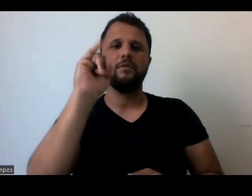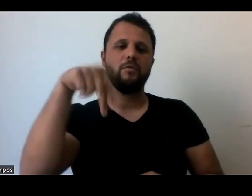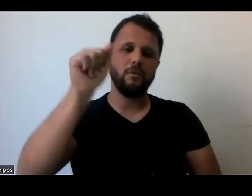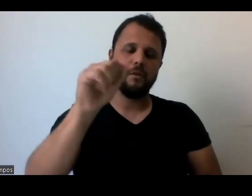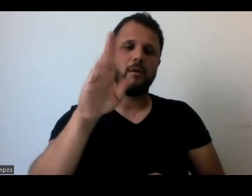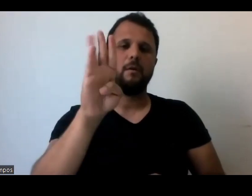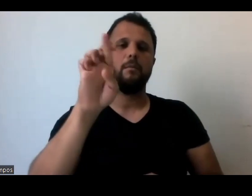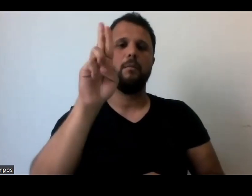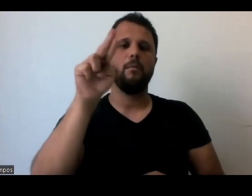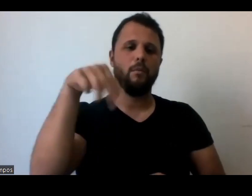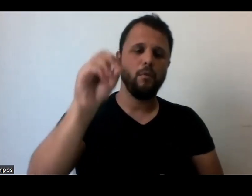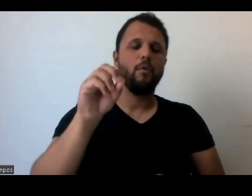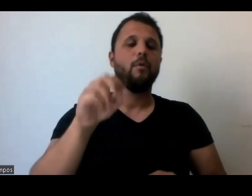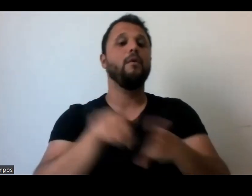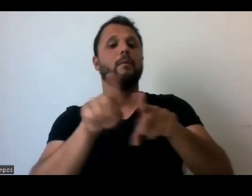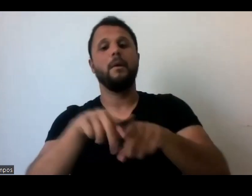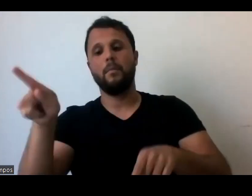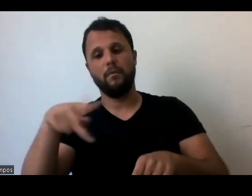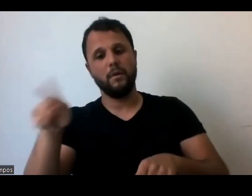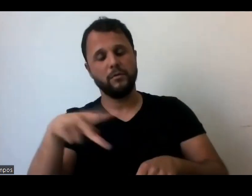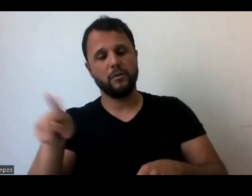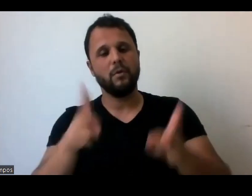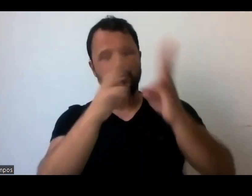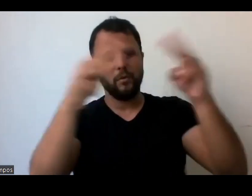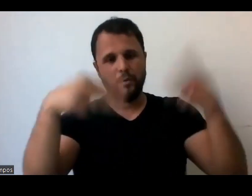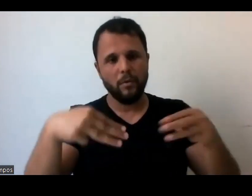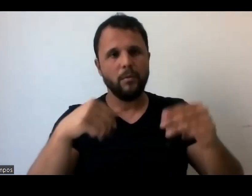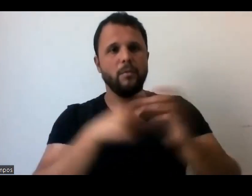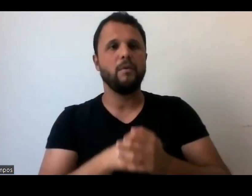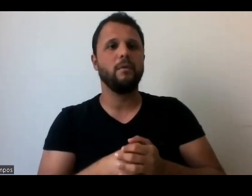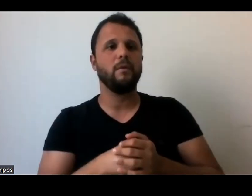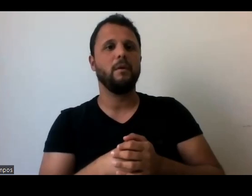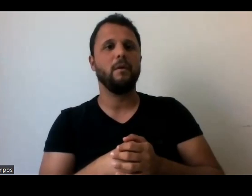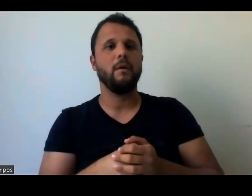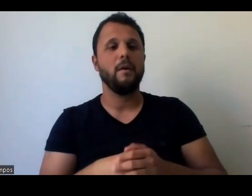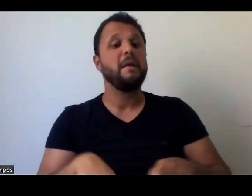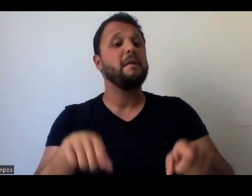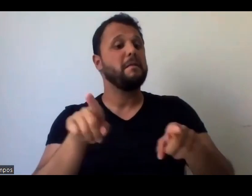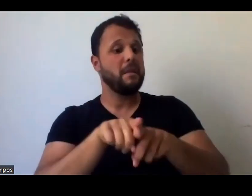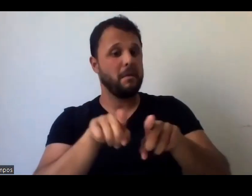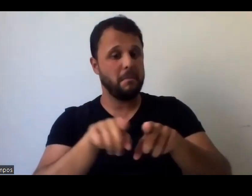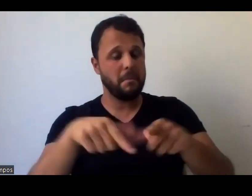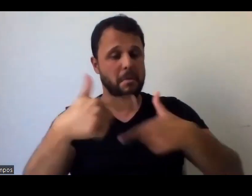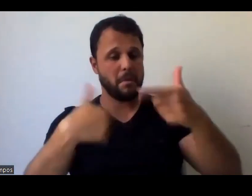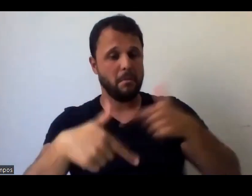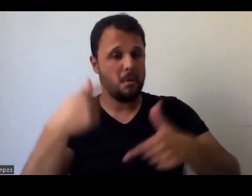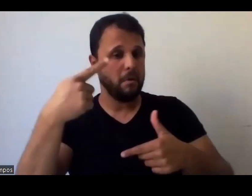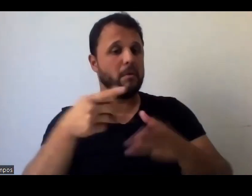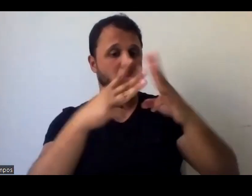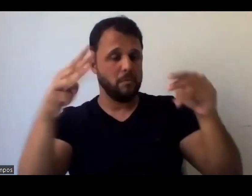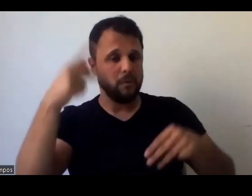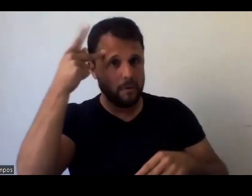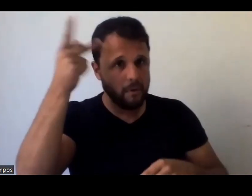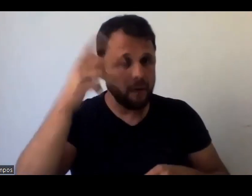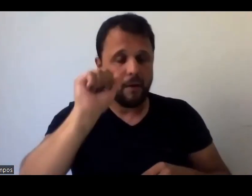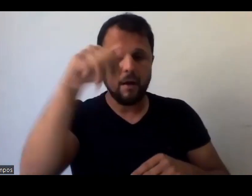né, também professora de museologia, né, e que já foi gestora de alguns espaços culturais de São Paulo, que também apoia a acessibilidade, Amanda